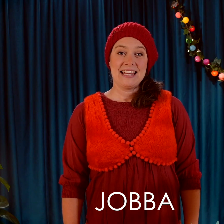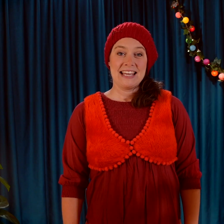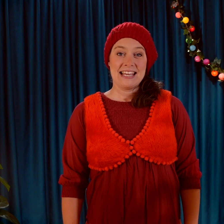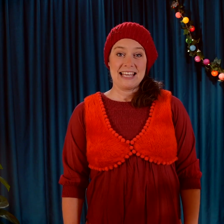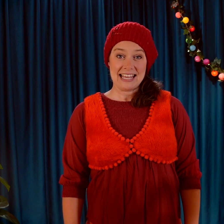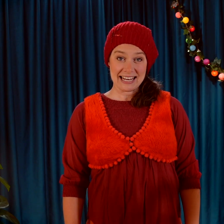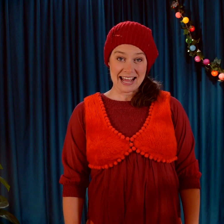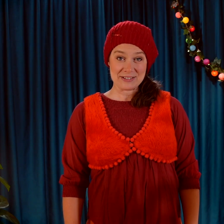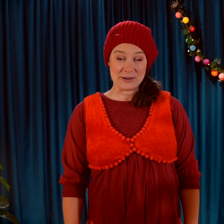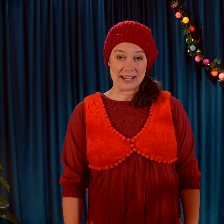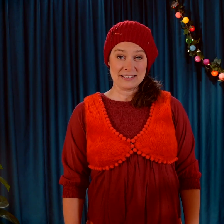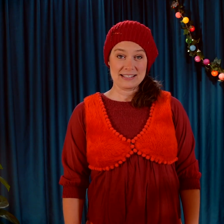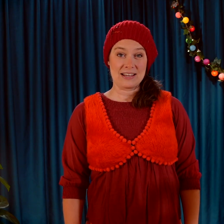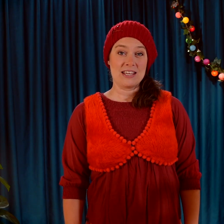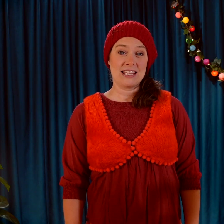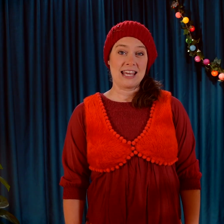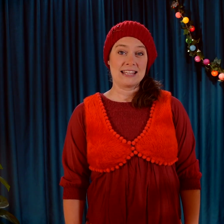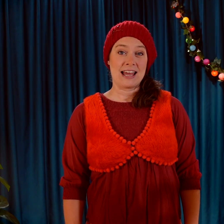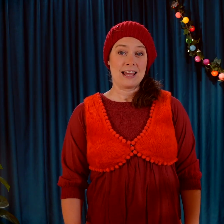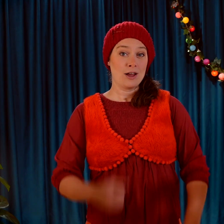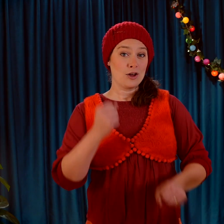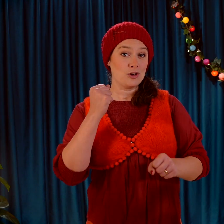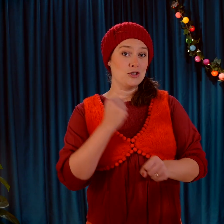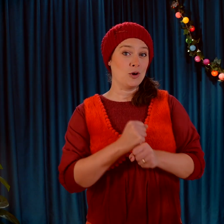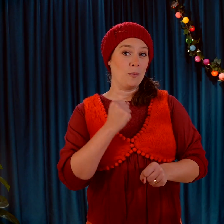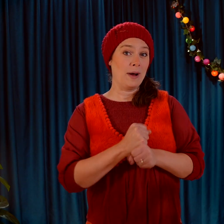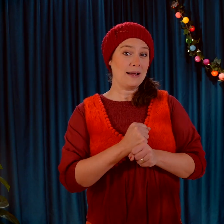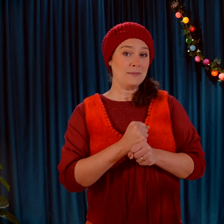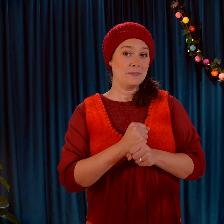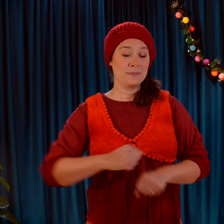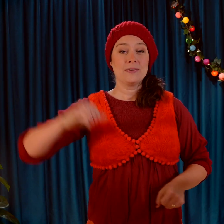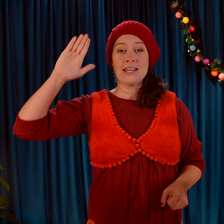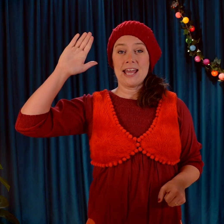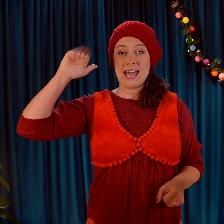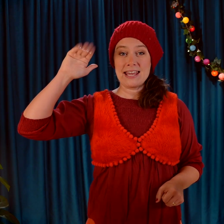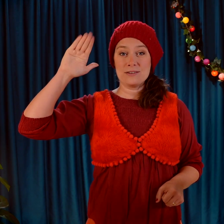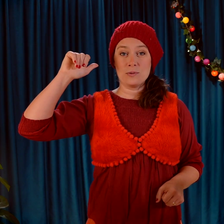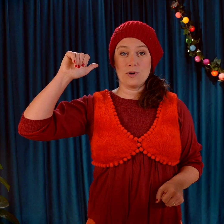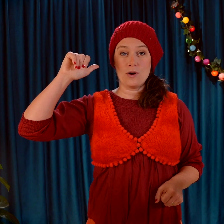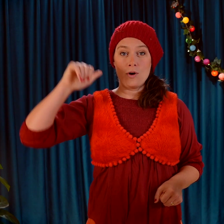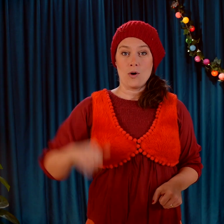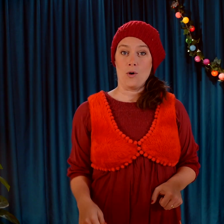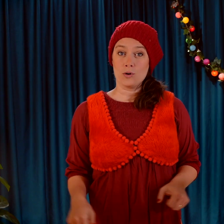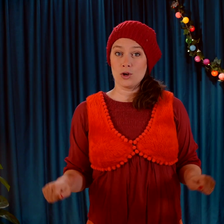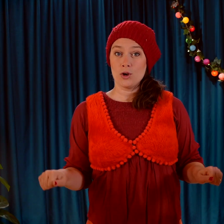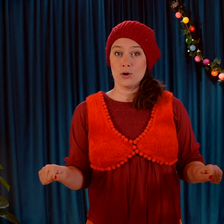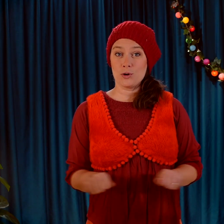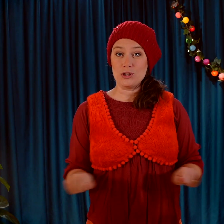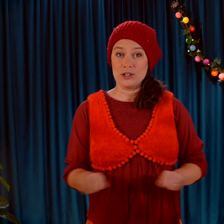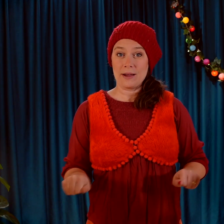I den här sången ska vi teckna jobba, hej då och skynda.